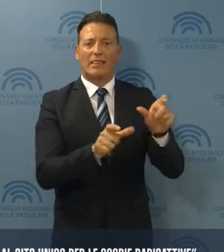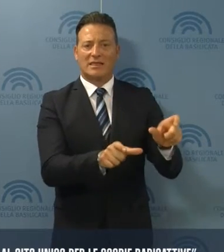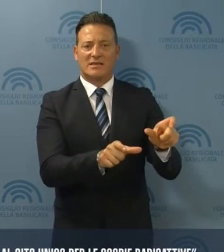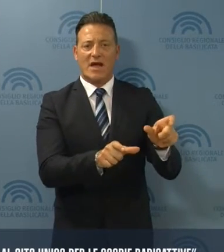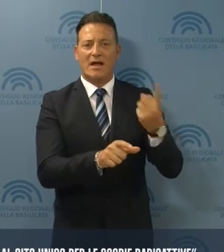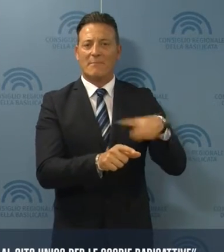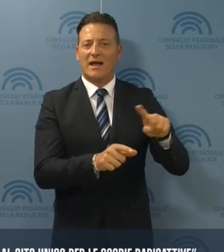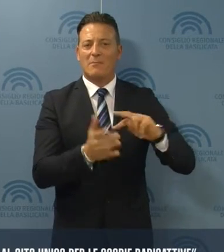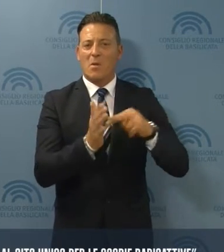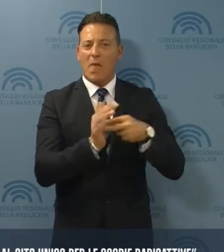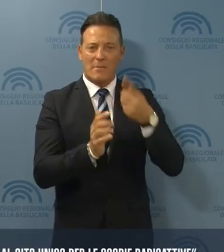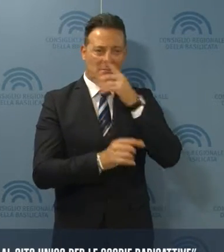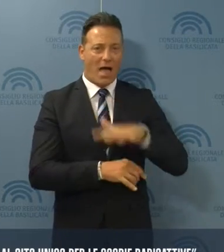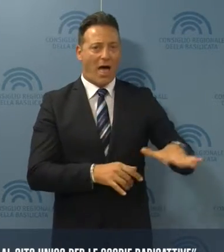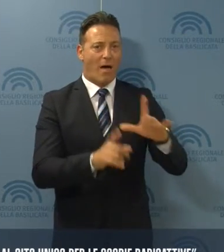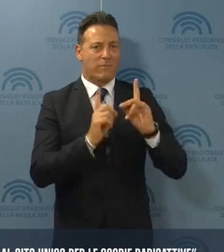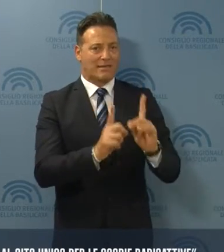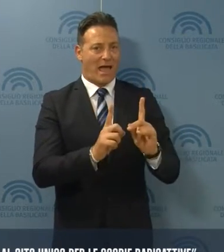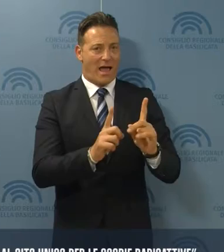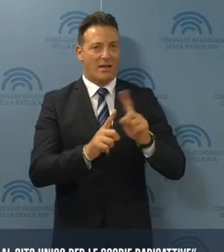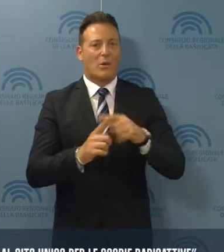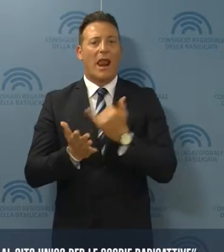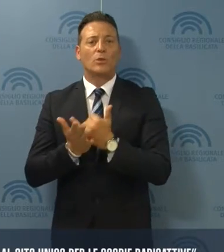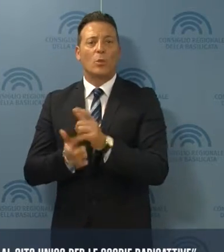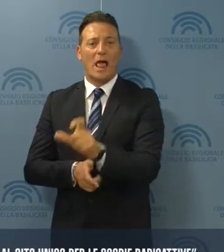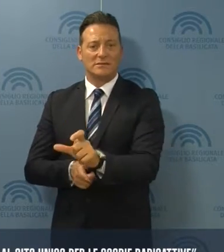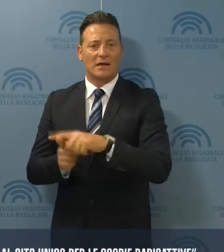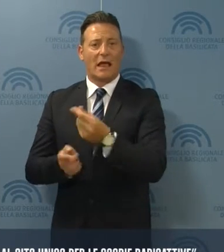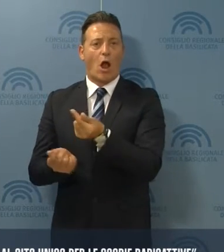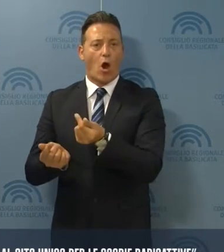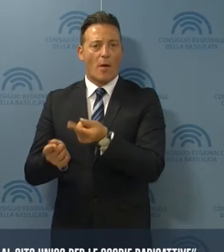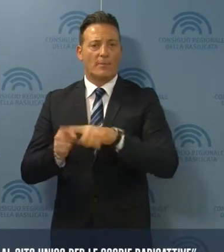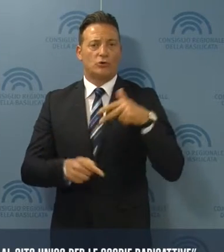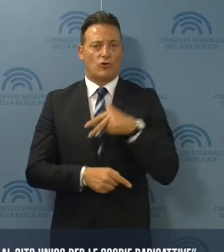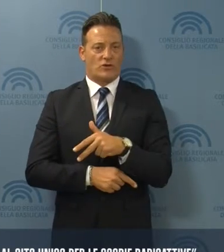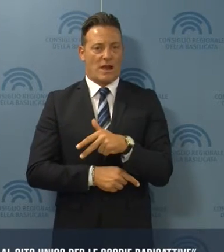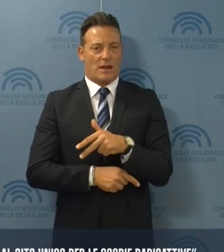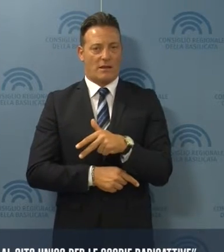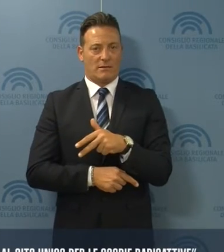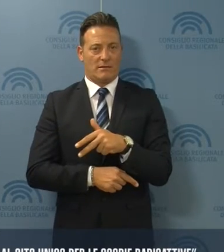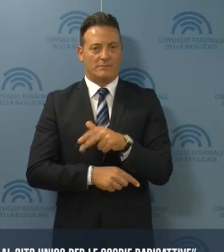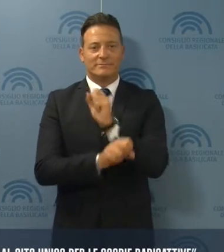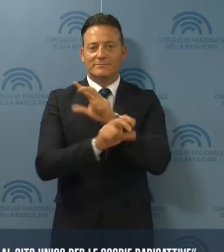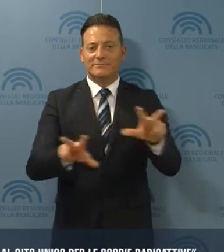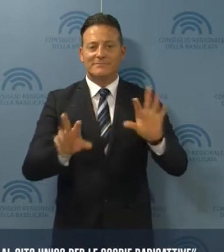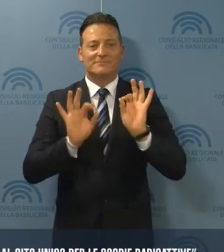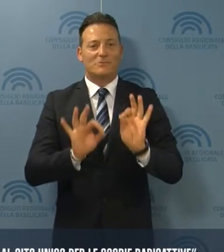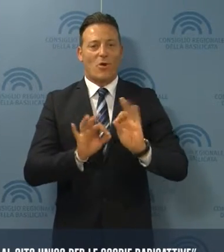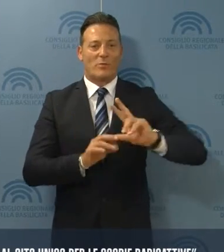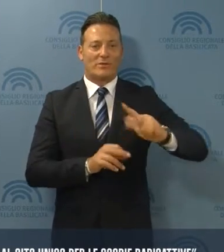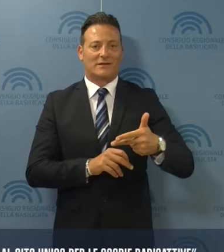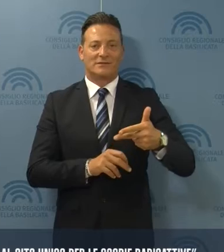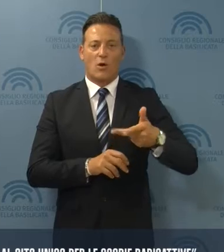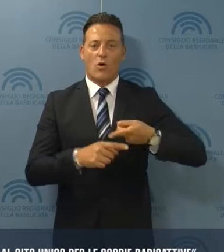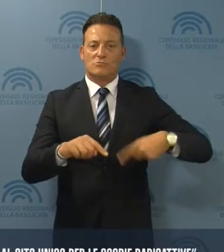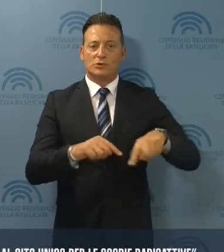per ragioni ambientali, naturalistiche, economiche e sociali. Lo ha detto in terza